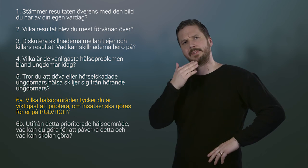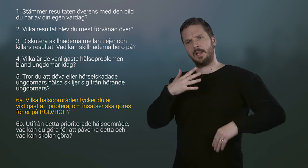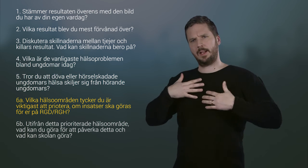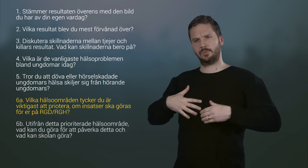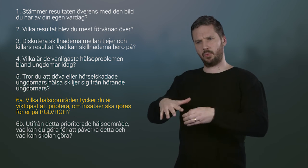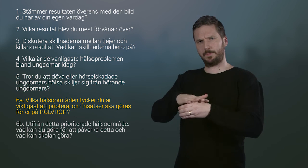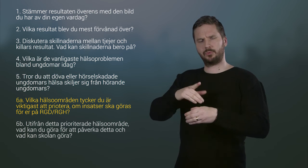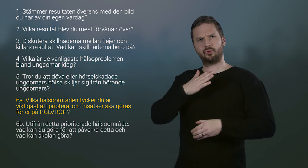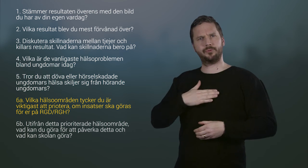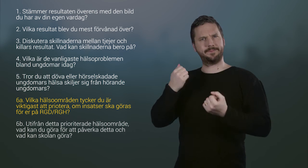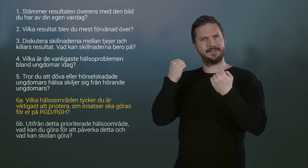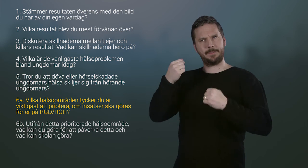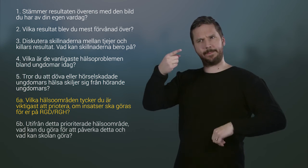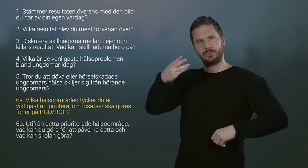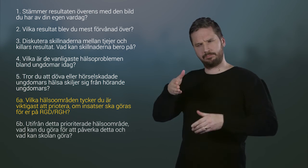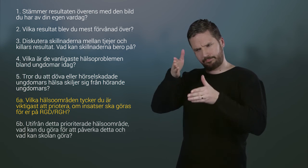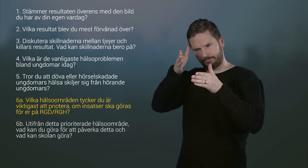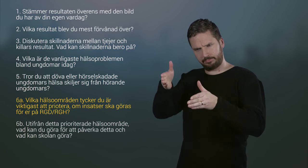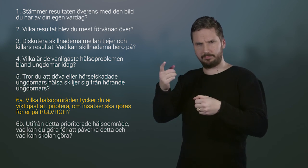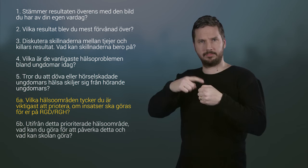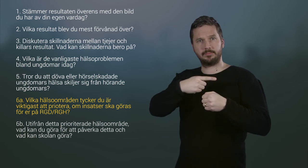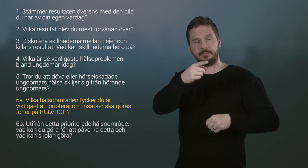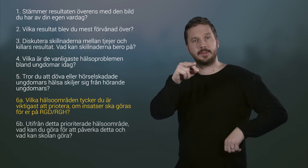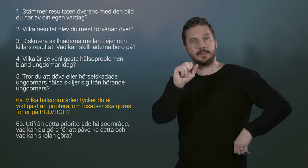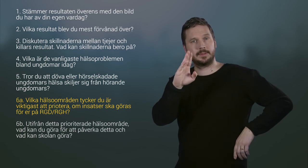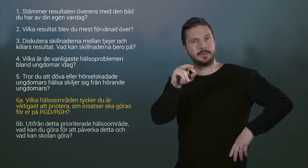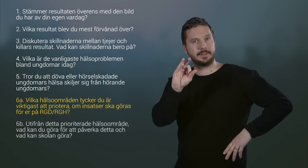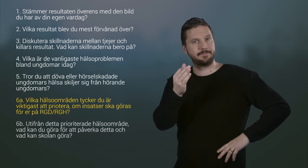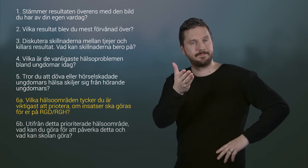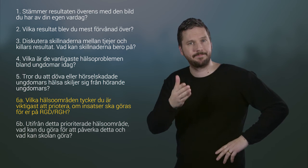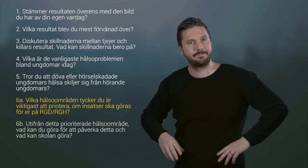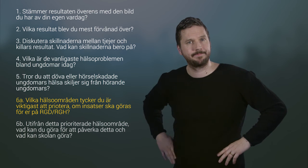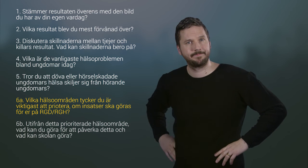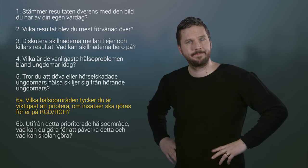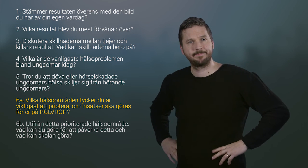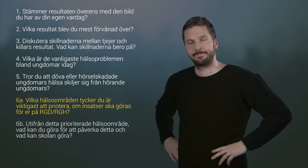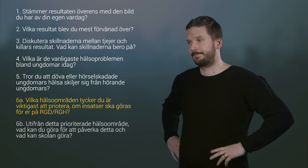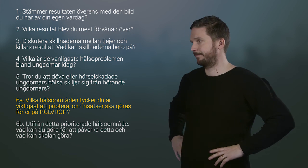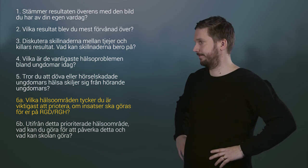Vilka hälsoområden tycker du är viktigast att prioritera om insatser ska göras för er på RGD-RGH?